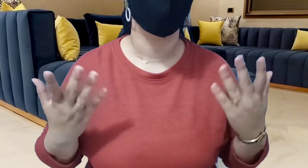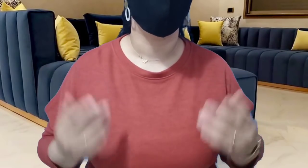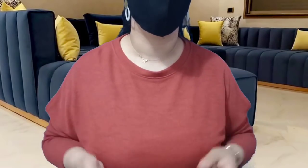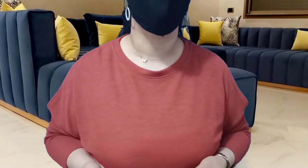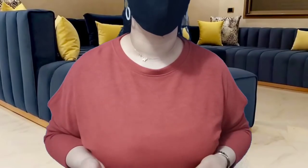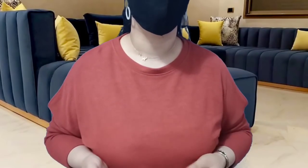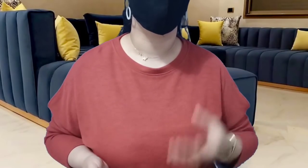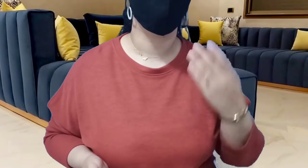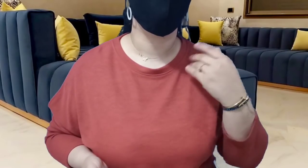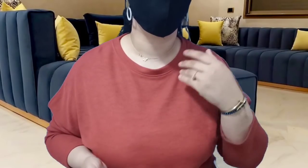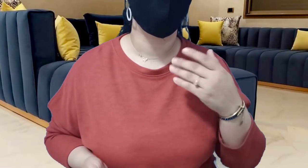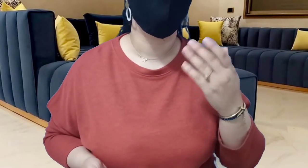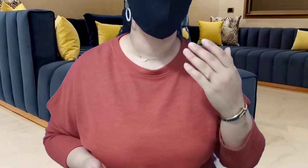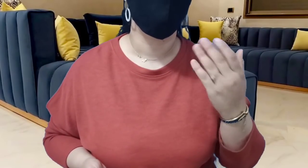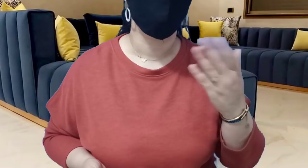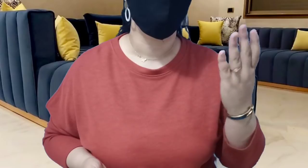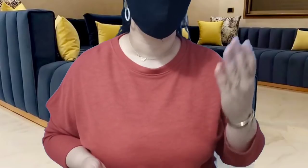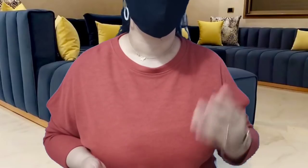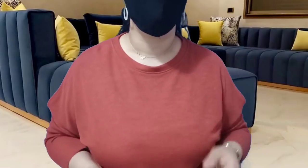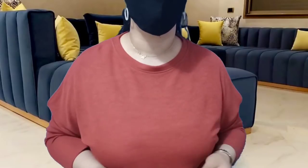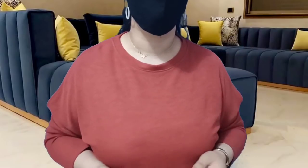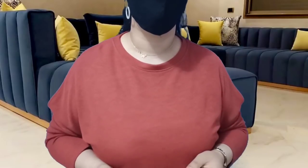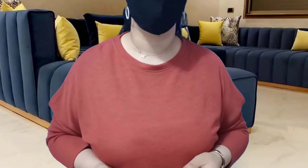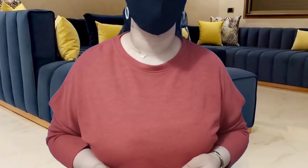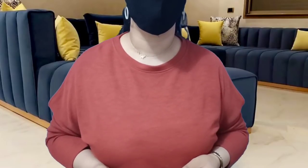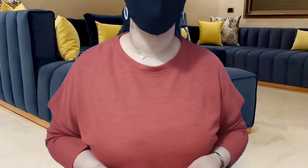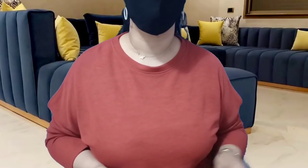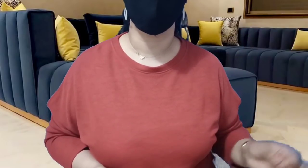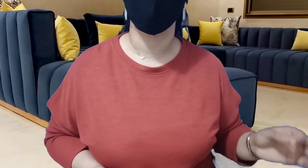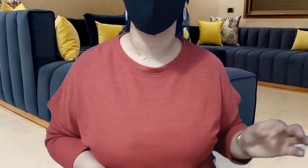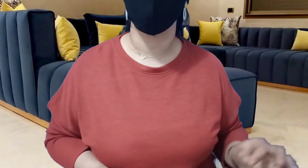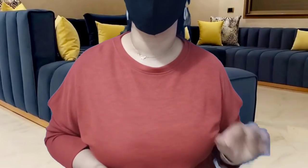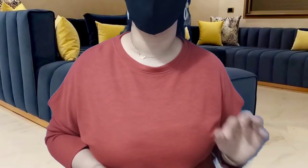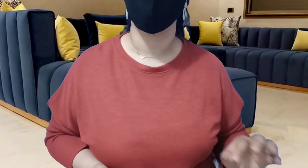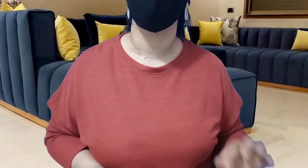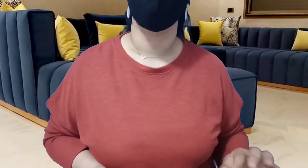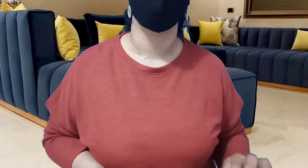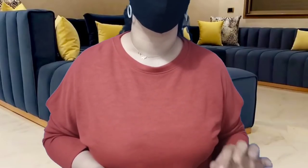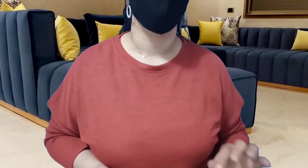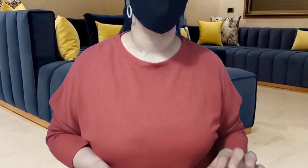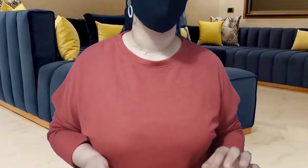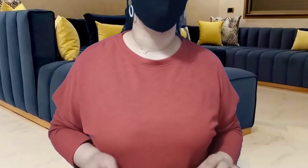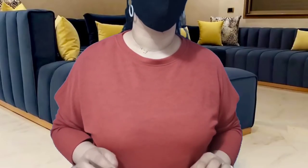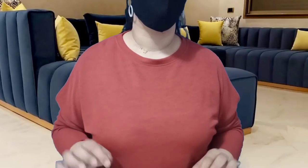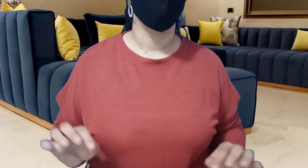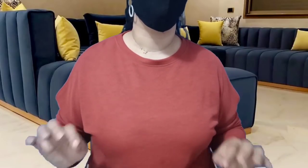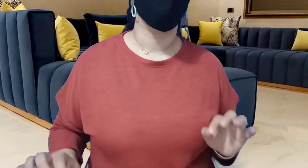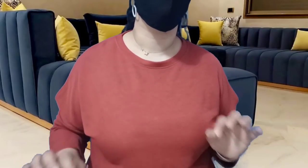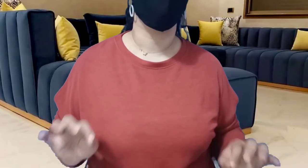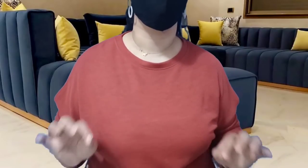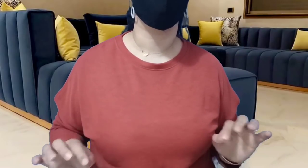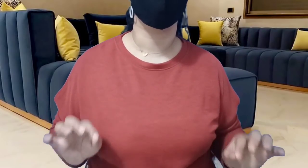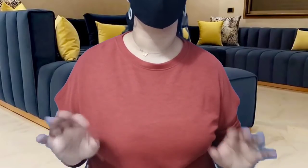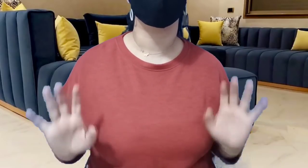وادش كله بغي لاستقليها الخيانة صحة بأي وجه كان